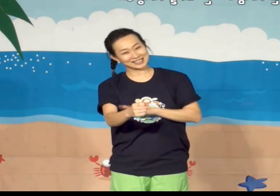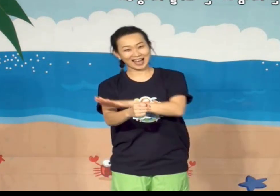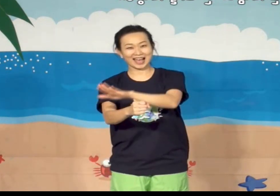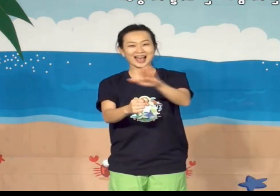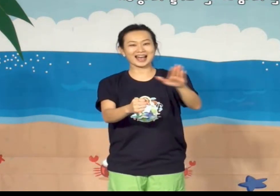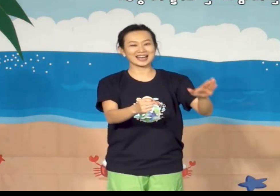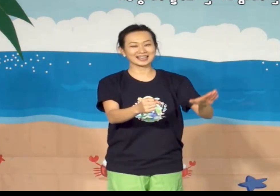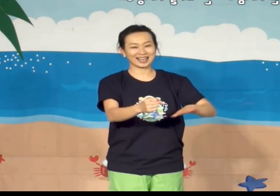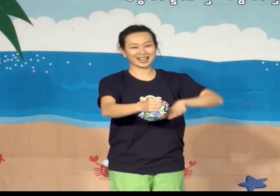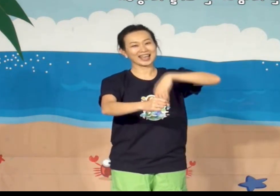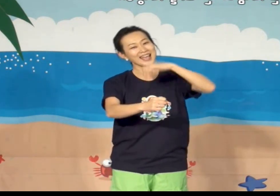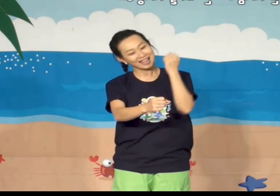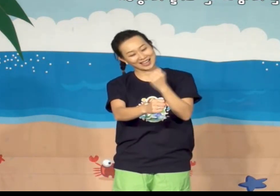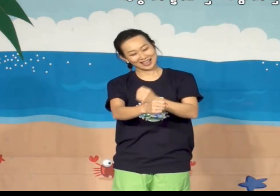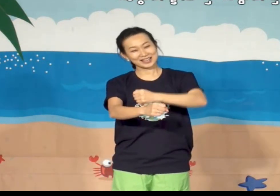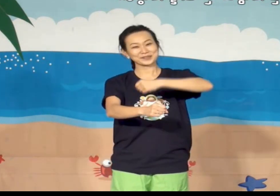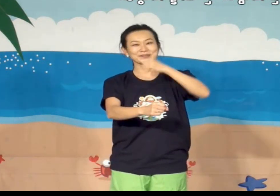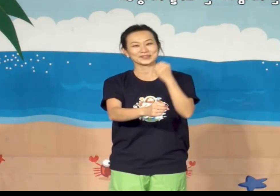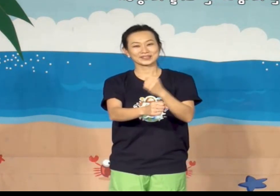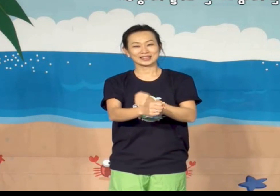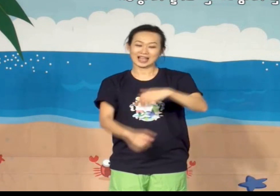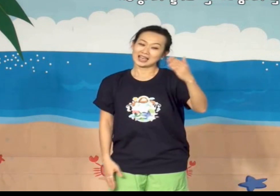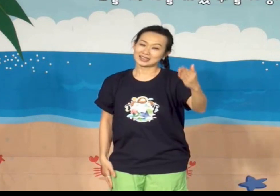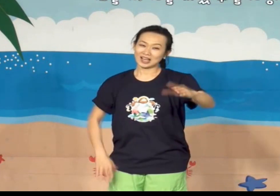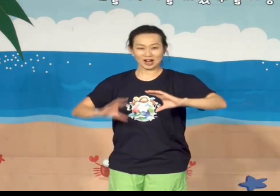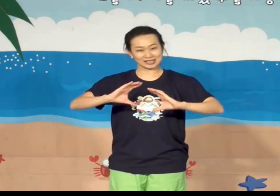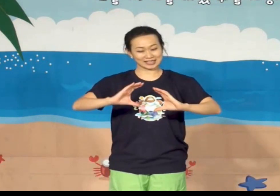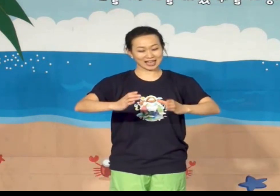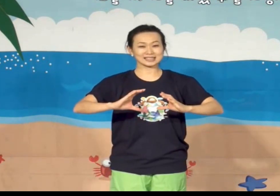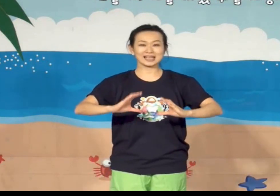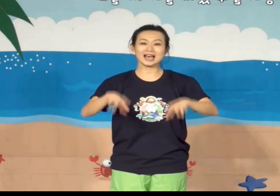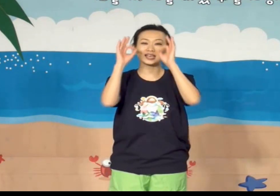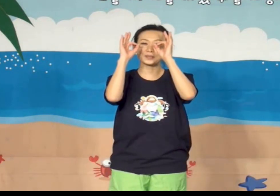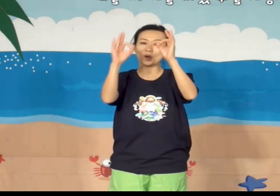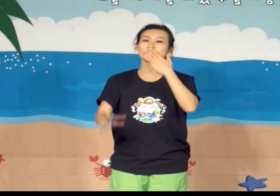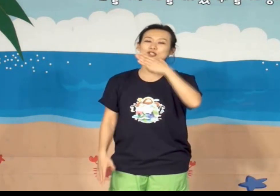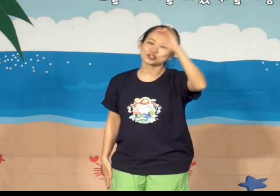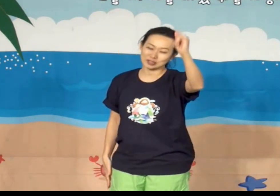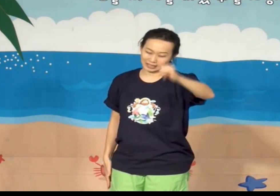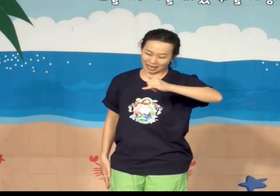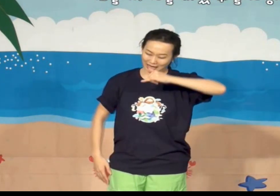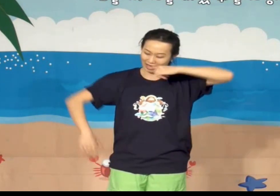사랑해 널 세상이 볼 수 있게